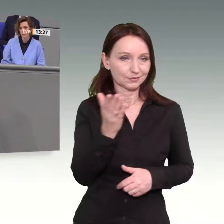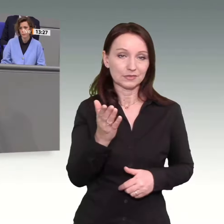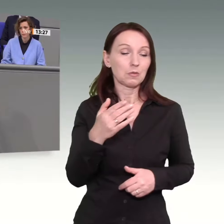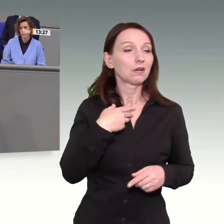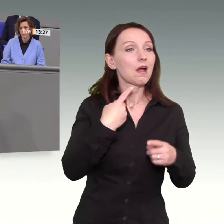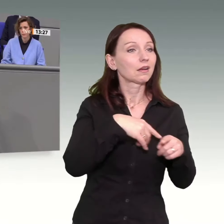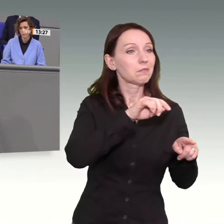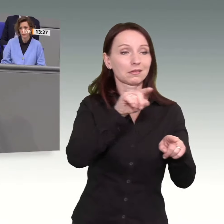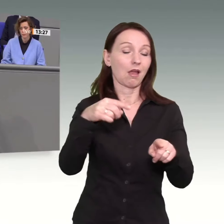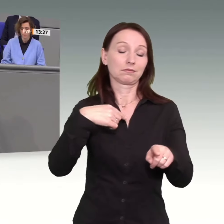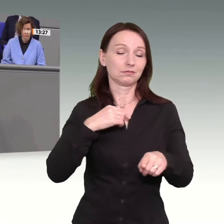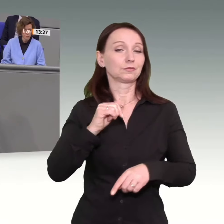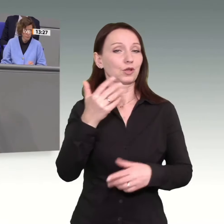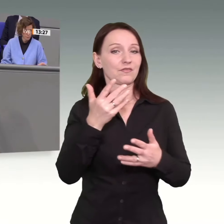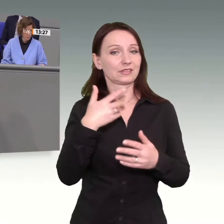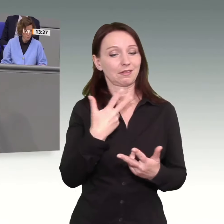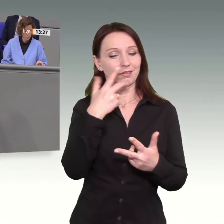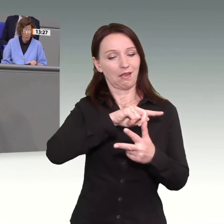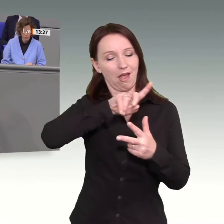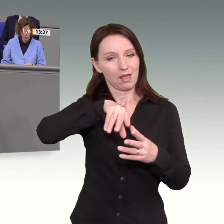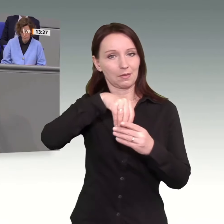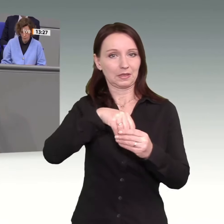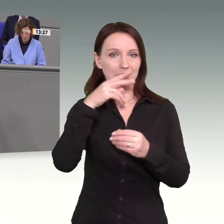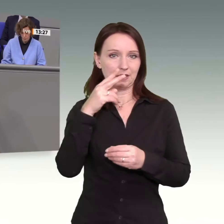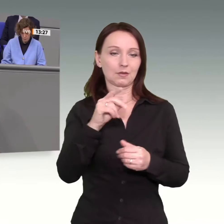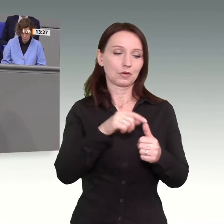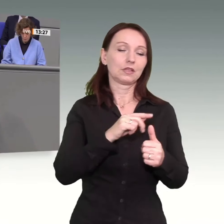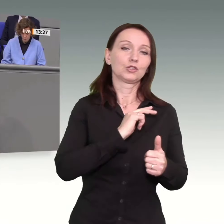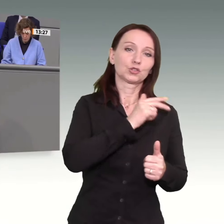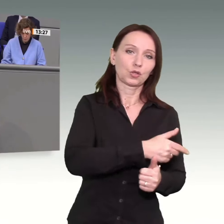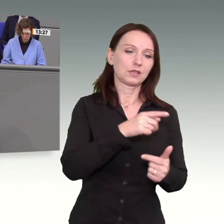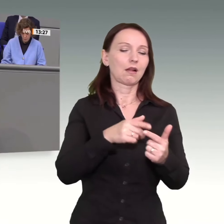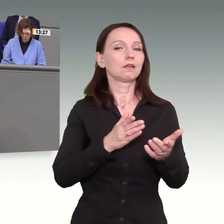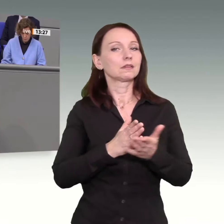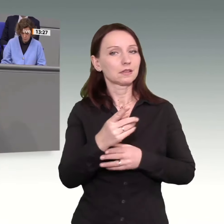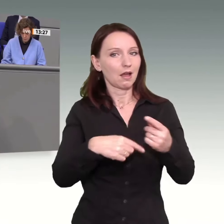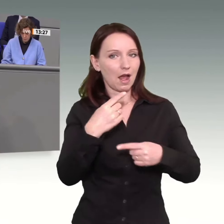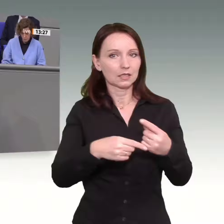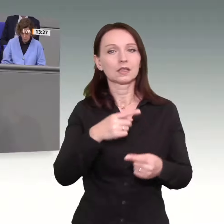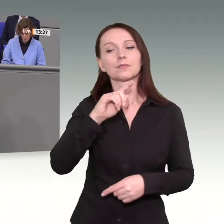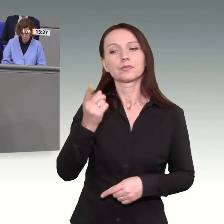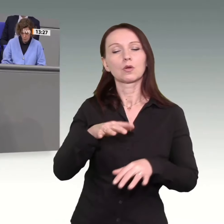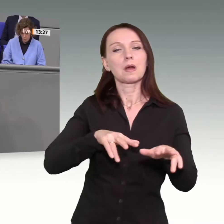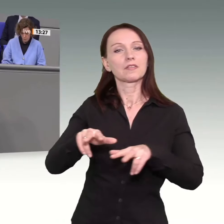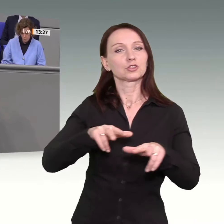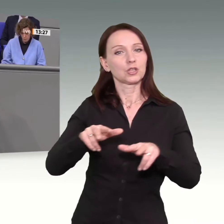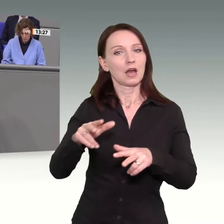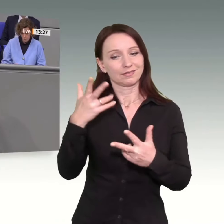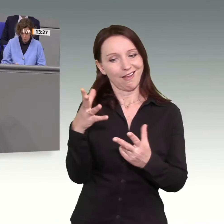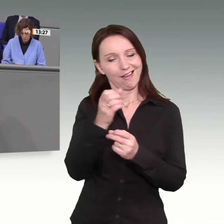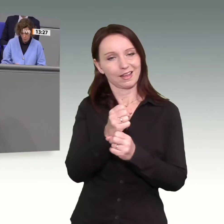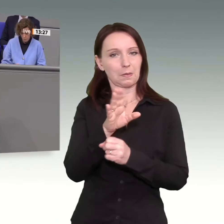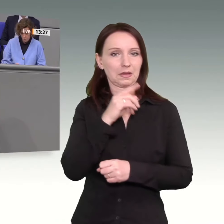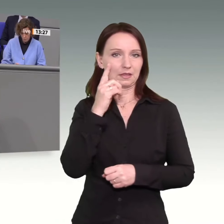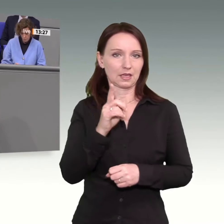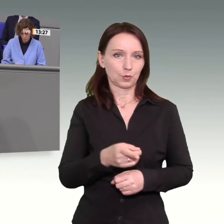denken die Themen Soziales, Nachhaltigkeit und Marktwirtschaft gemeinsam. Die soziale Marktwirtschaft haben wir begründet, das muss